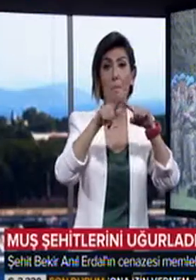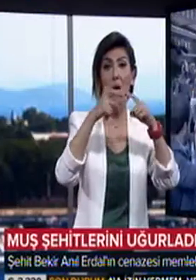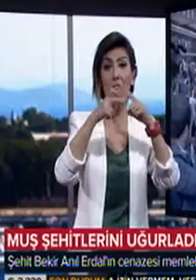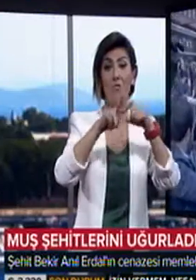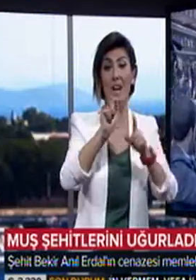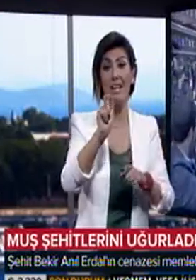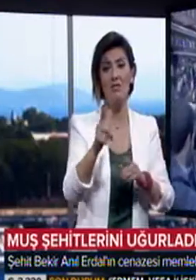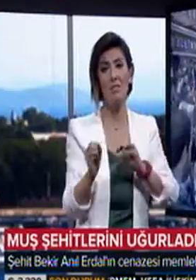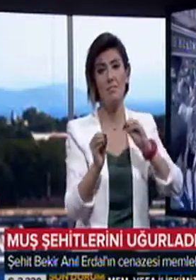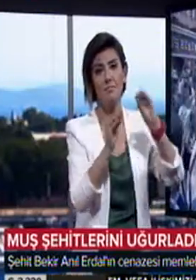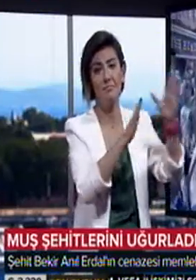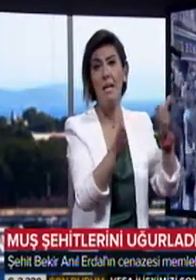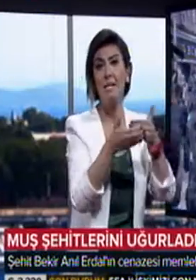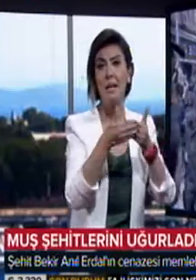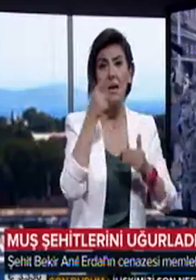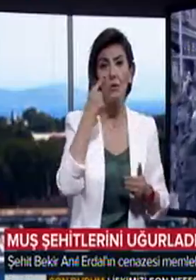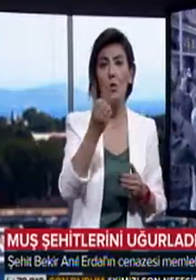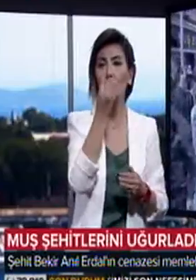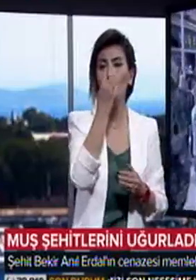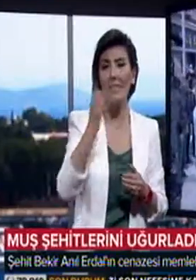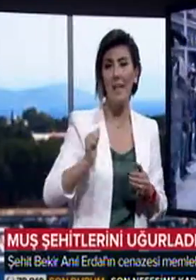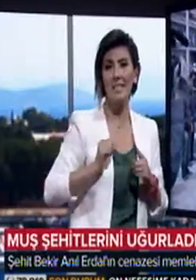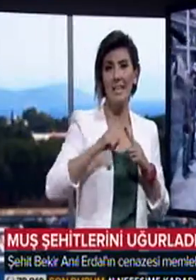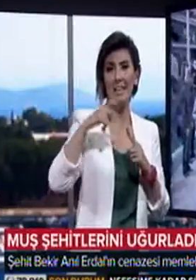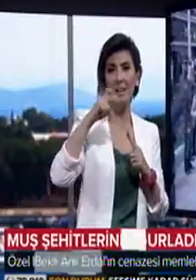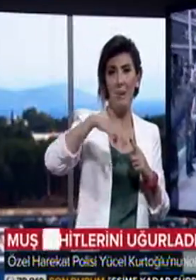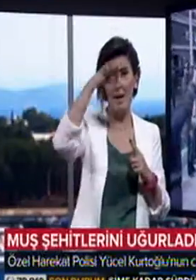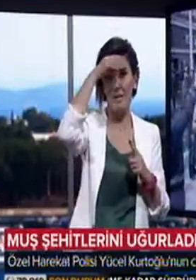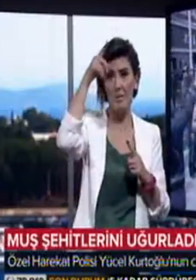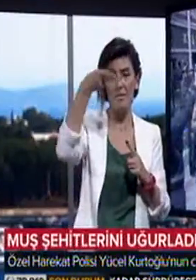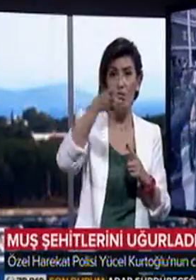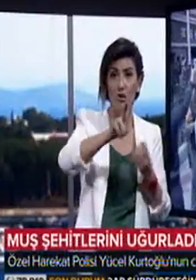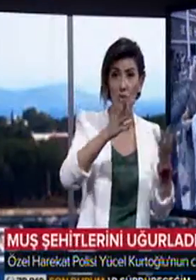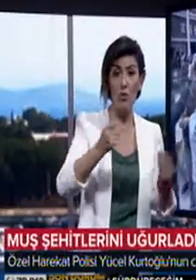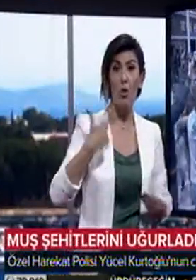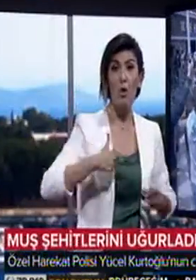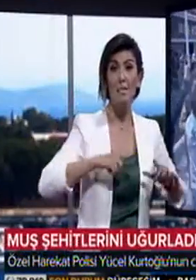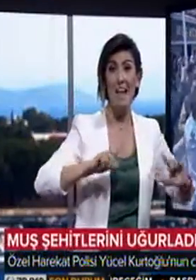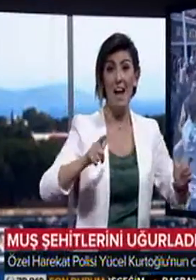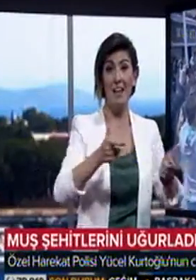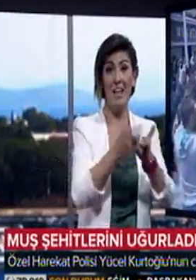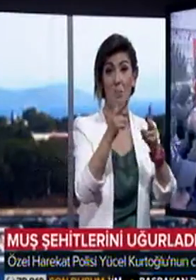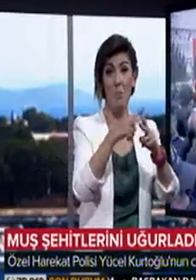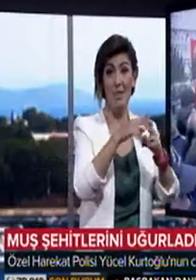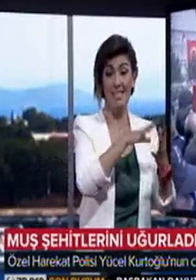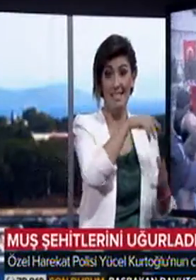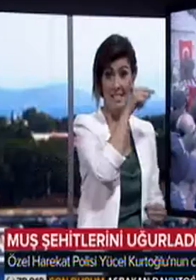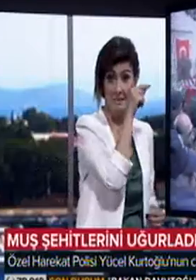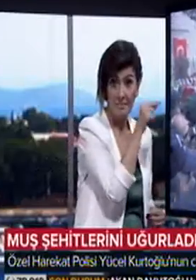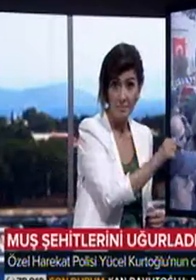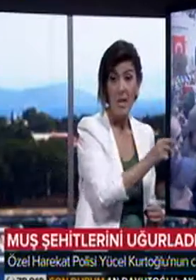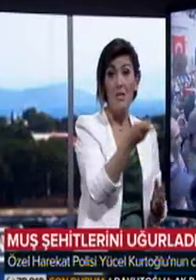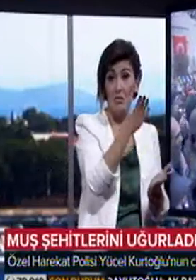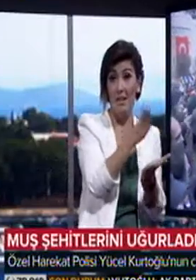Samsun'un Vafra ilçesine gönderildi. Tedavi gördüğü Gülhane Askeri Tıp Akademisi'nde şehit olan Özel Harekat Polisi Yücel